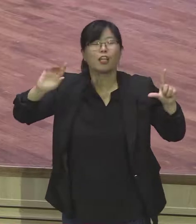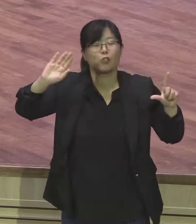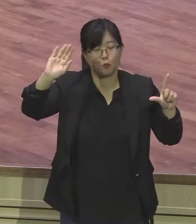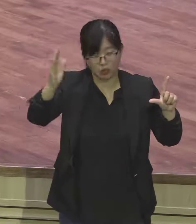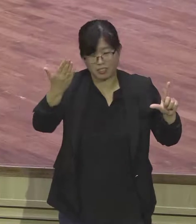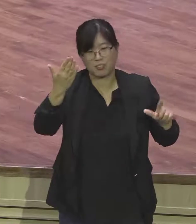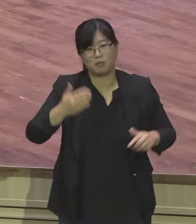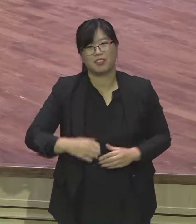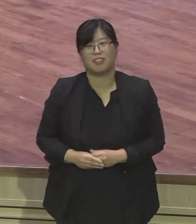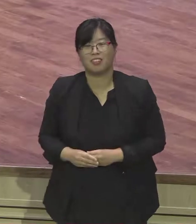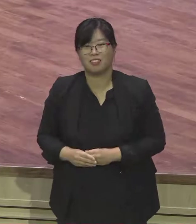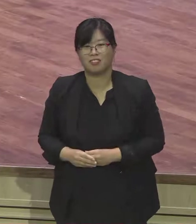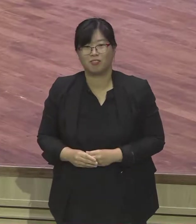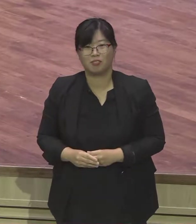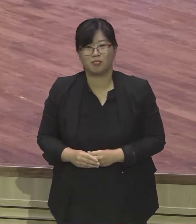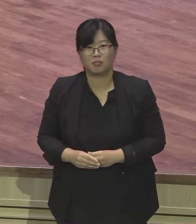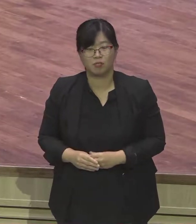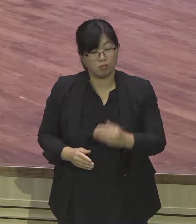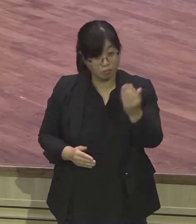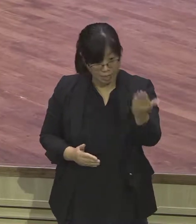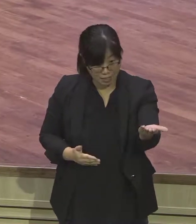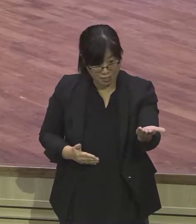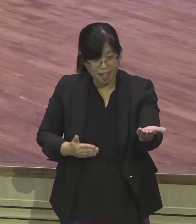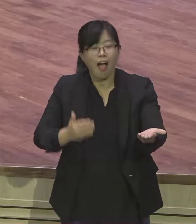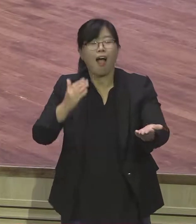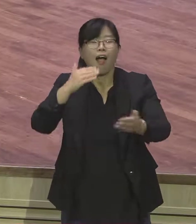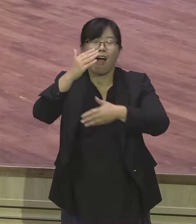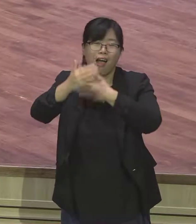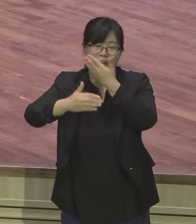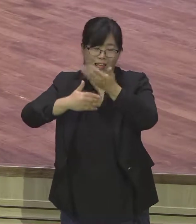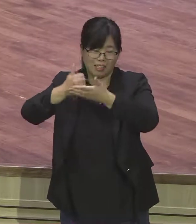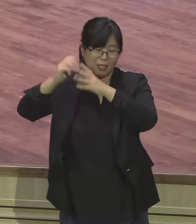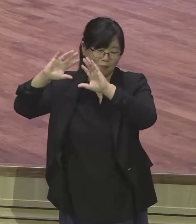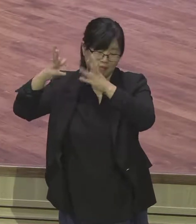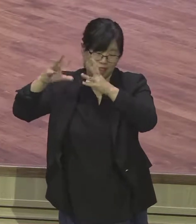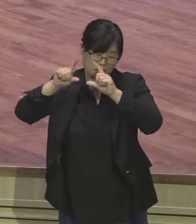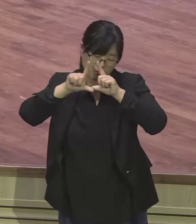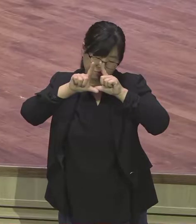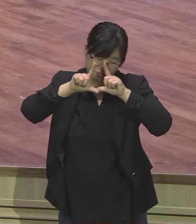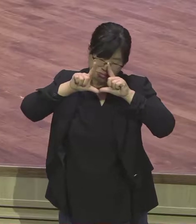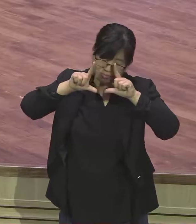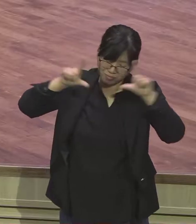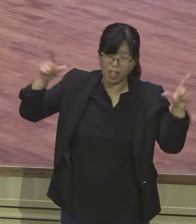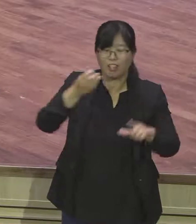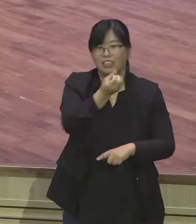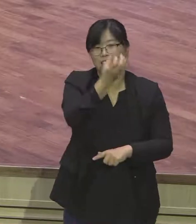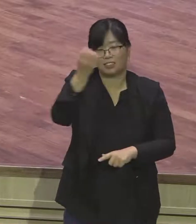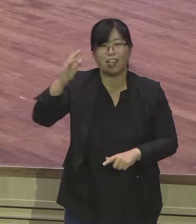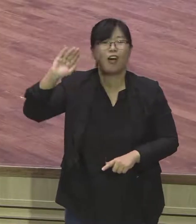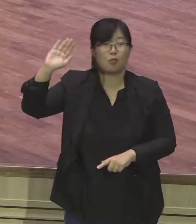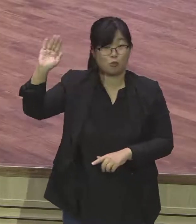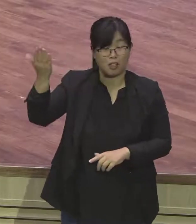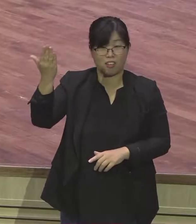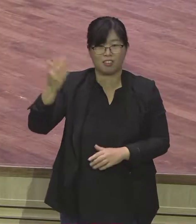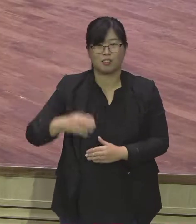하나님의 나라 스타들입니다. 물론 꼭 숫자를 데려와서 데려와서 하는 건 그런